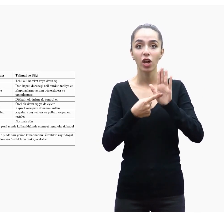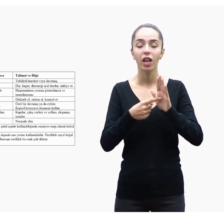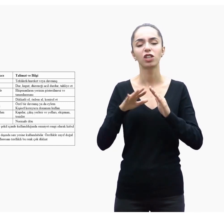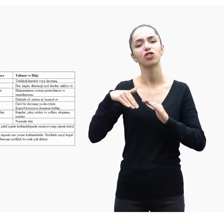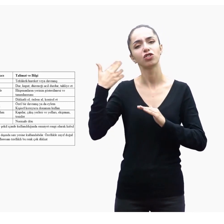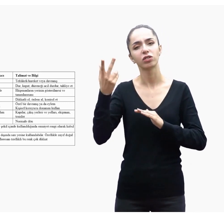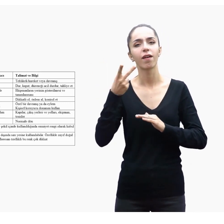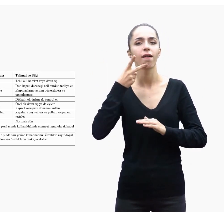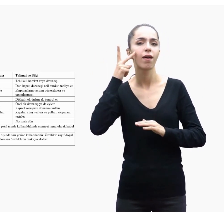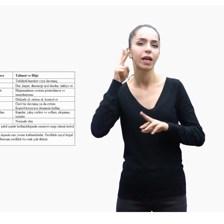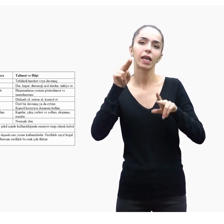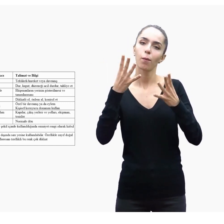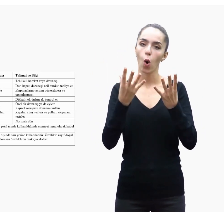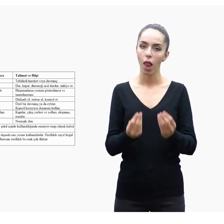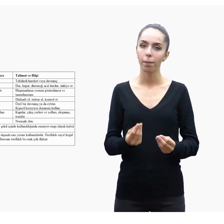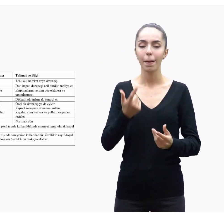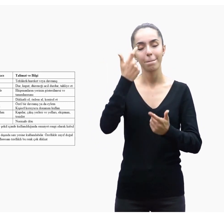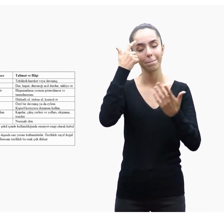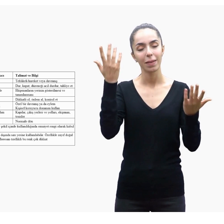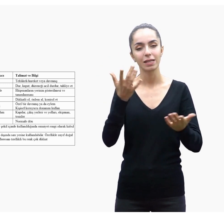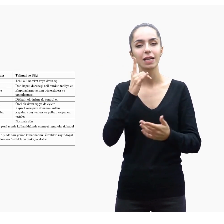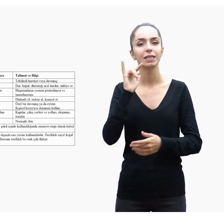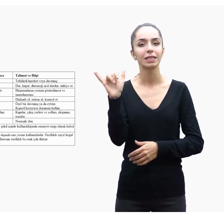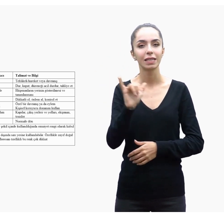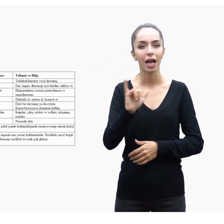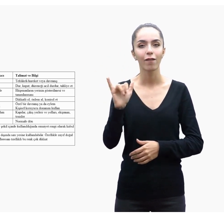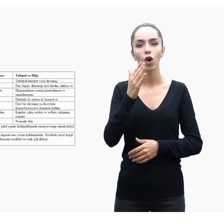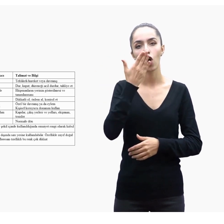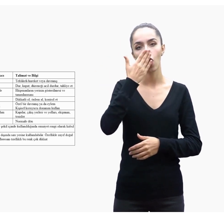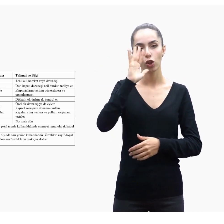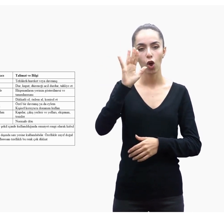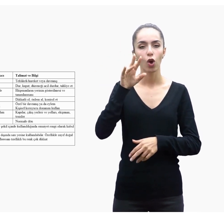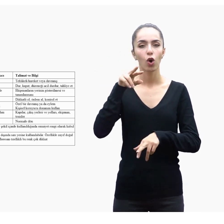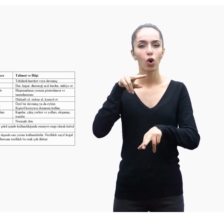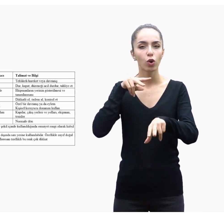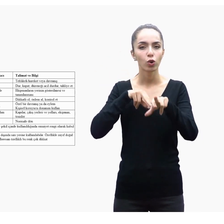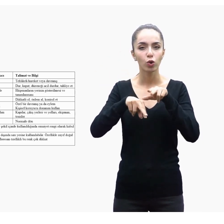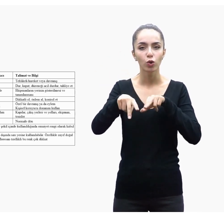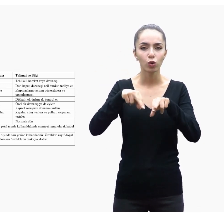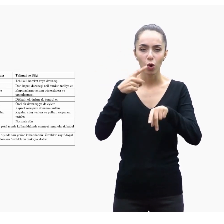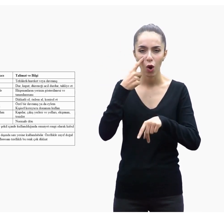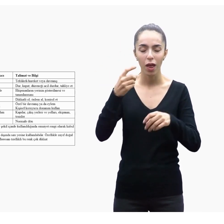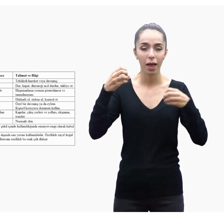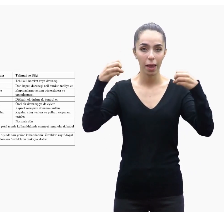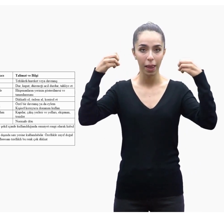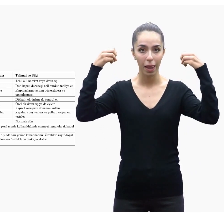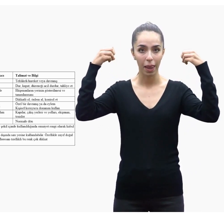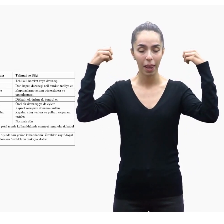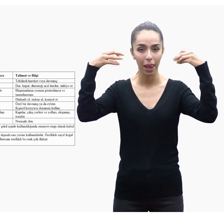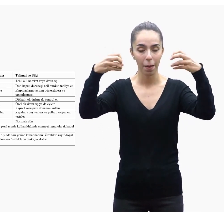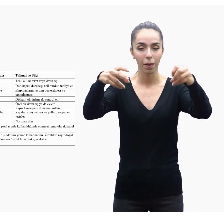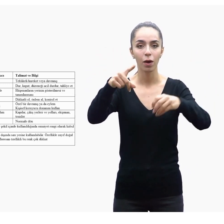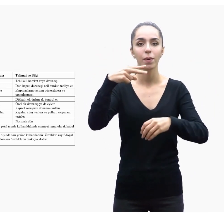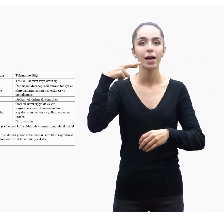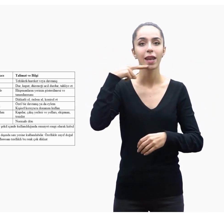Özellikle zayıf doğal görüş şartlarında flürosan özellikli bu renk çok dikkat